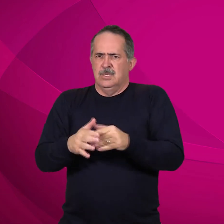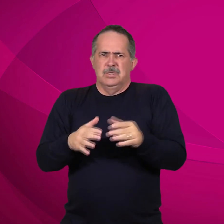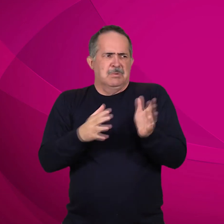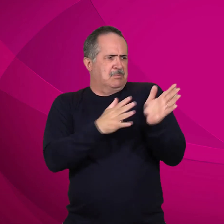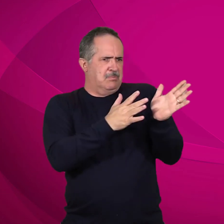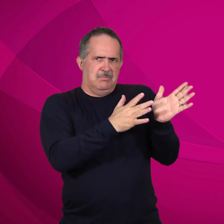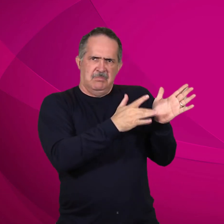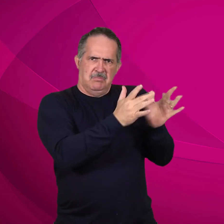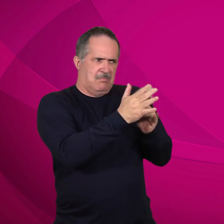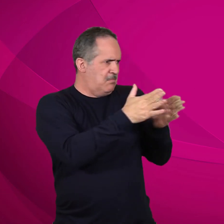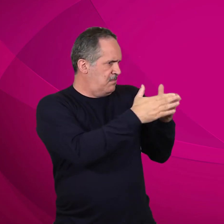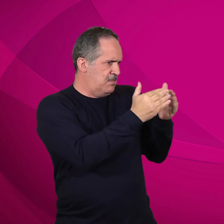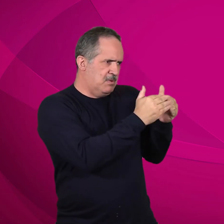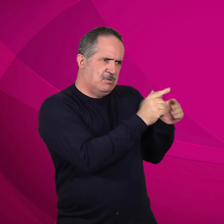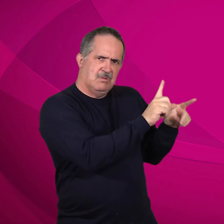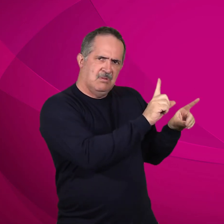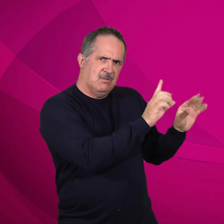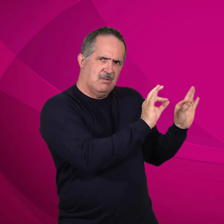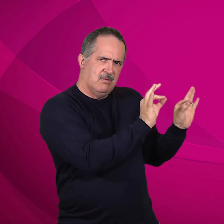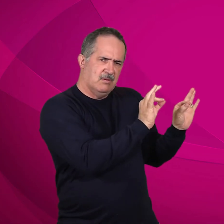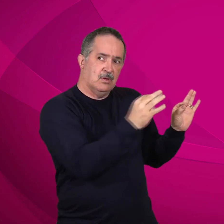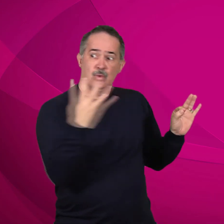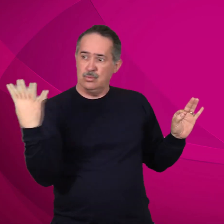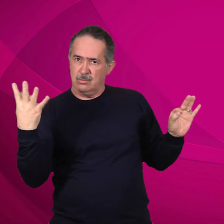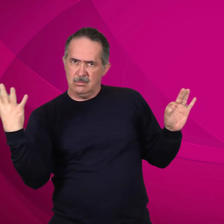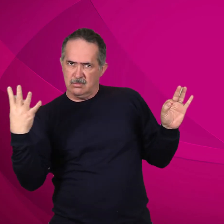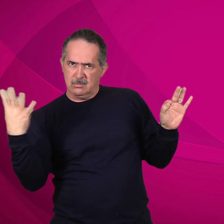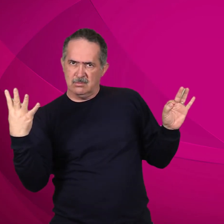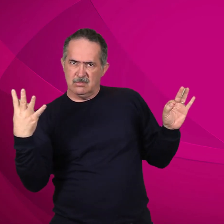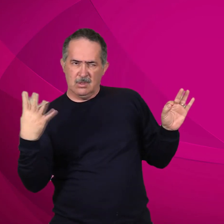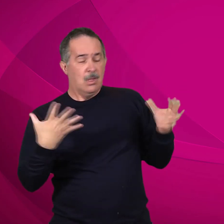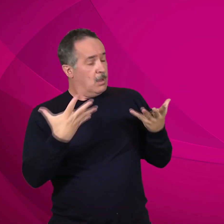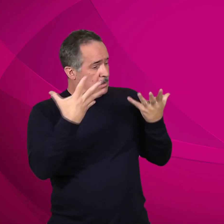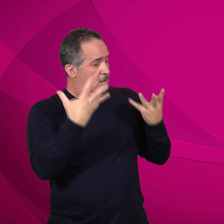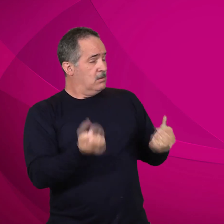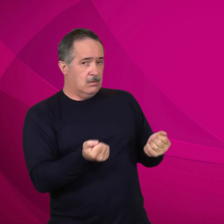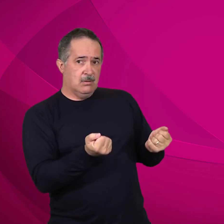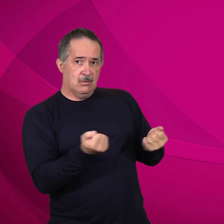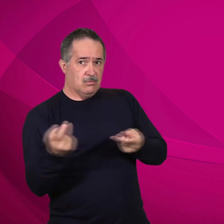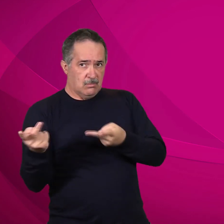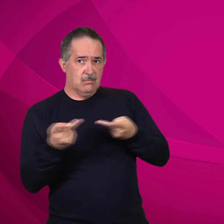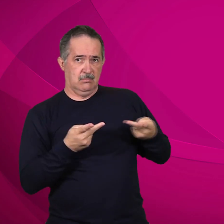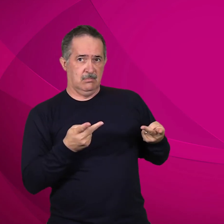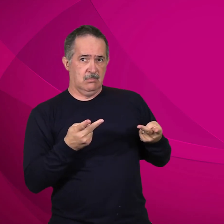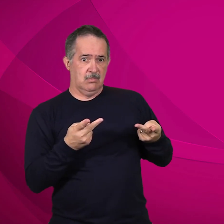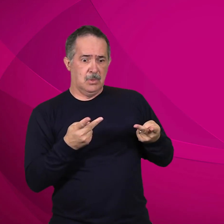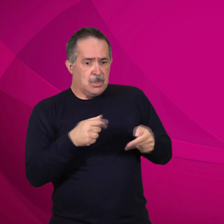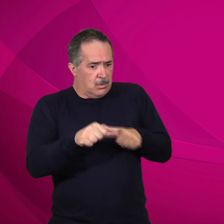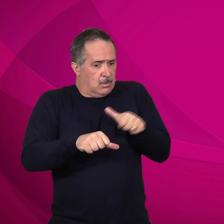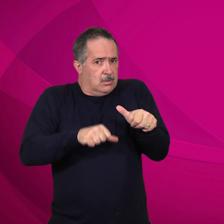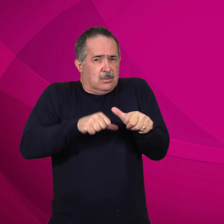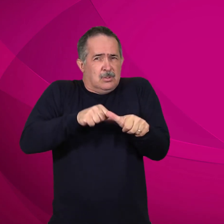nada de Jesus, os quatro pescadores aceitaram o convite, mudaram